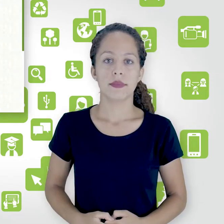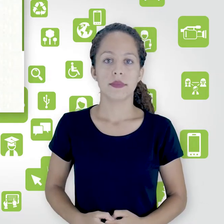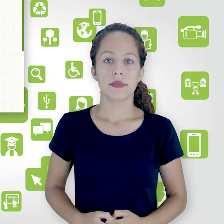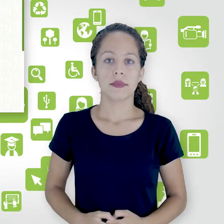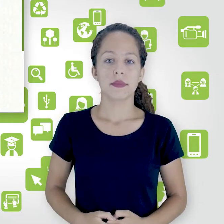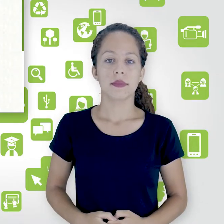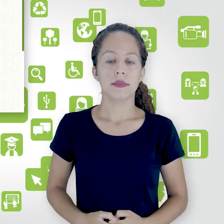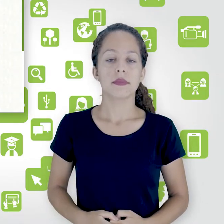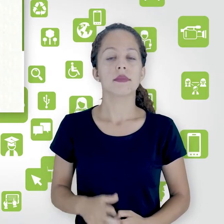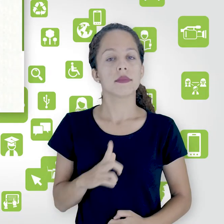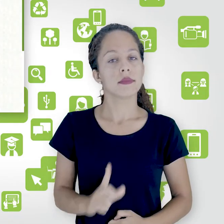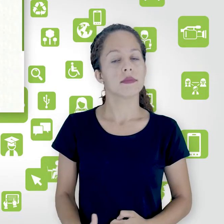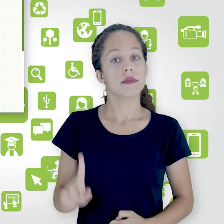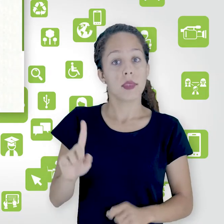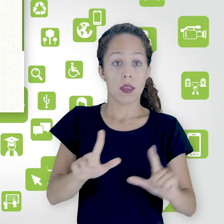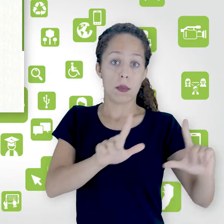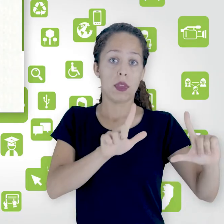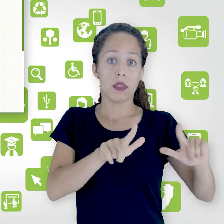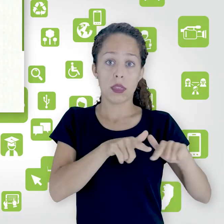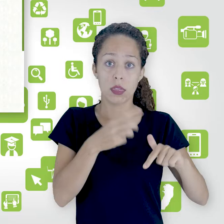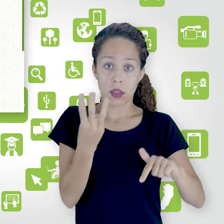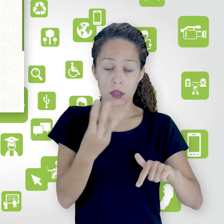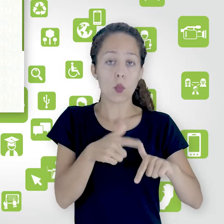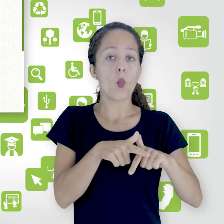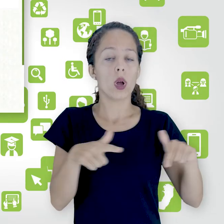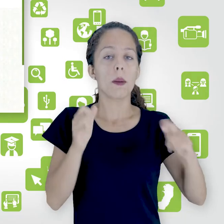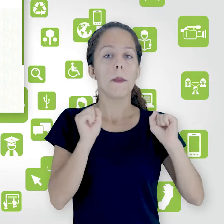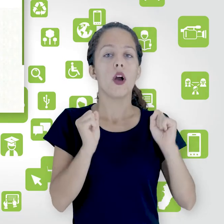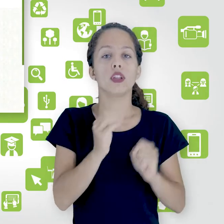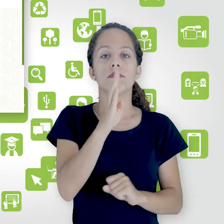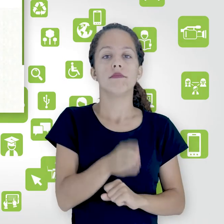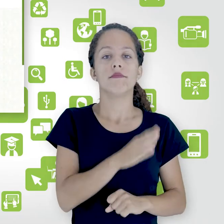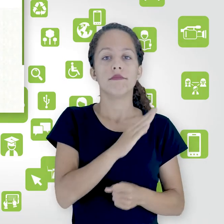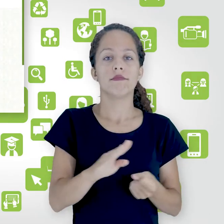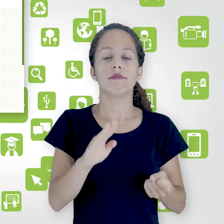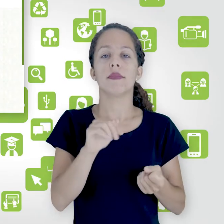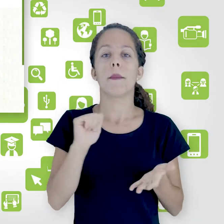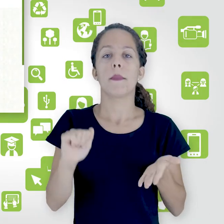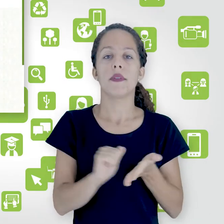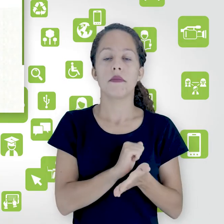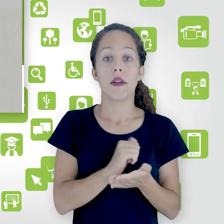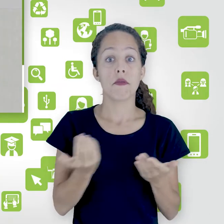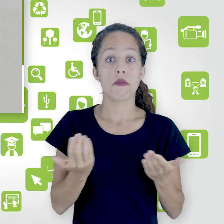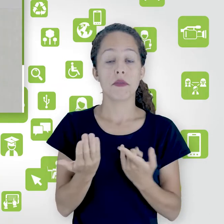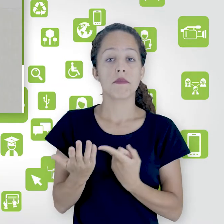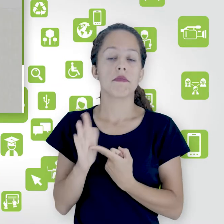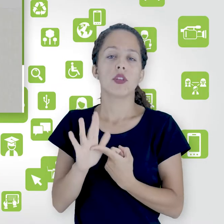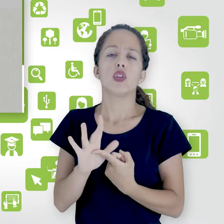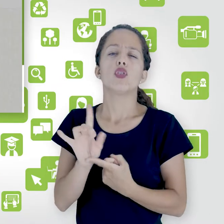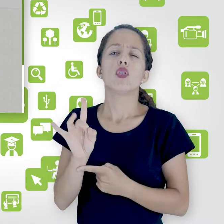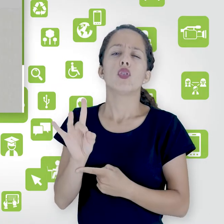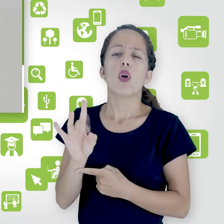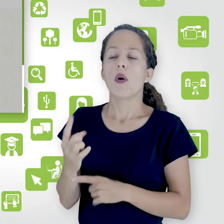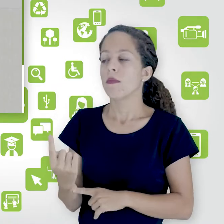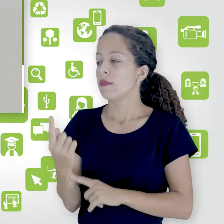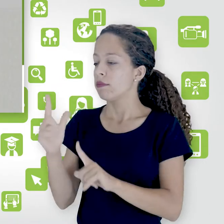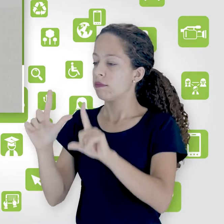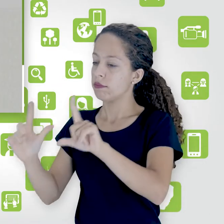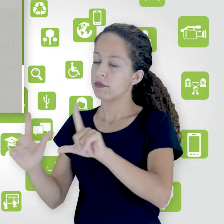E essa página 3 ficou vazia, eu posso fechar aqui. Bom, vou deixar agora com apenas 5 questões por página.